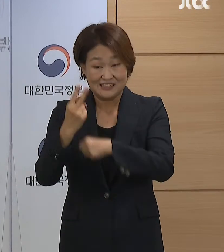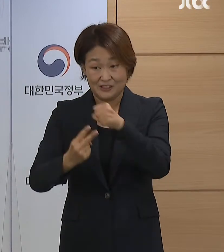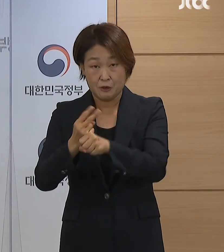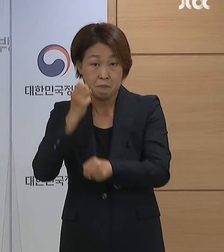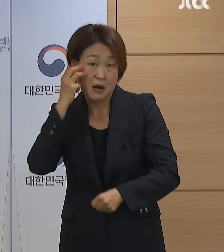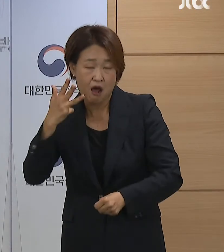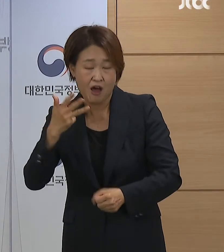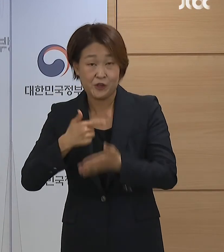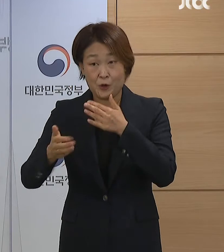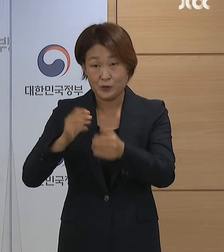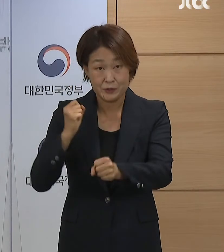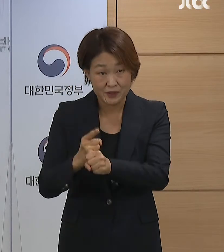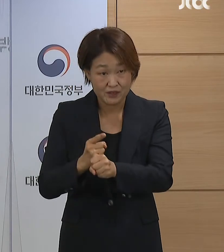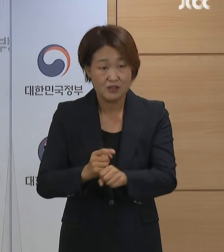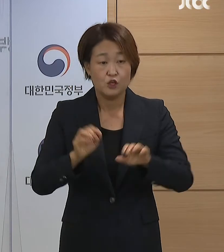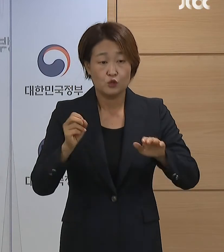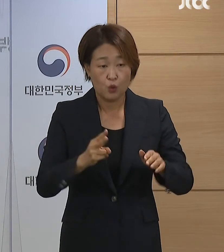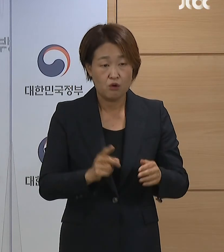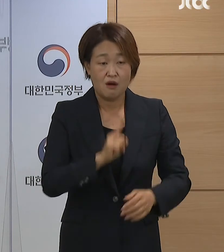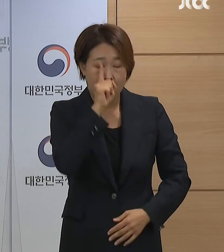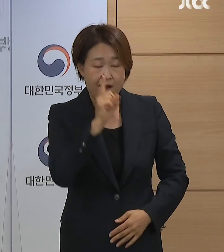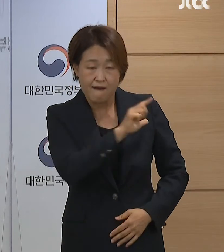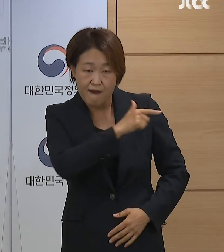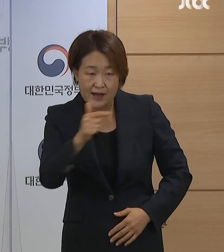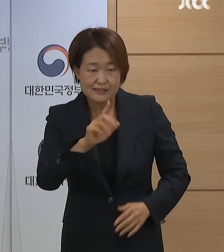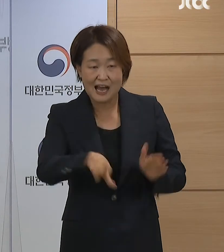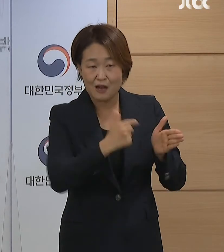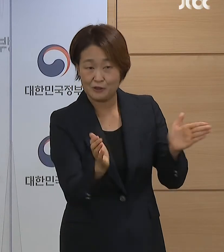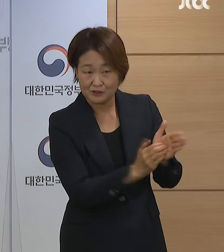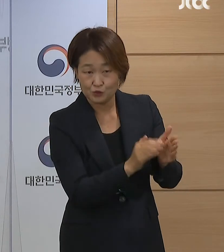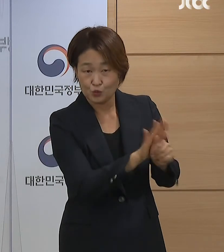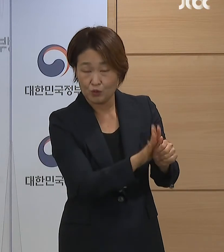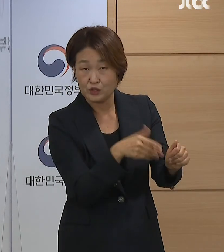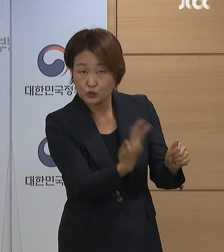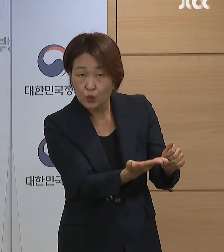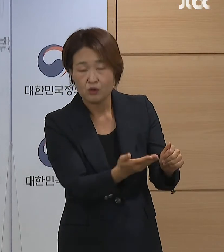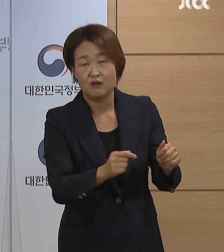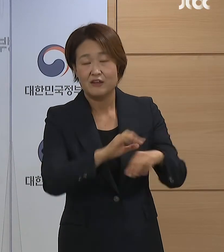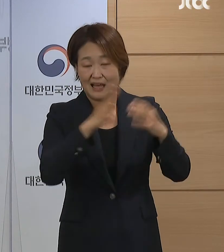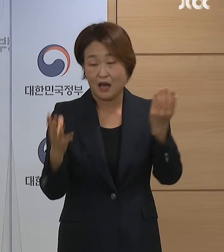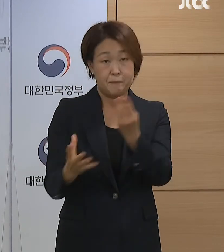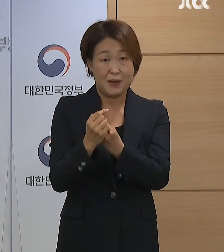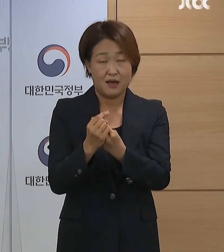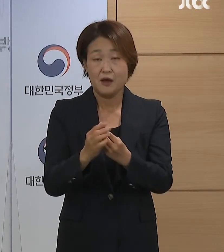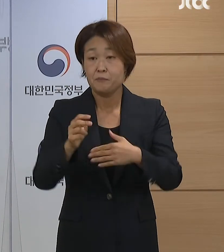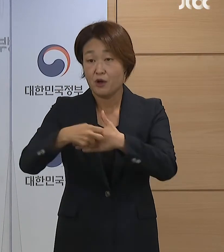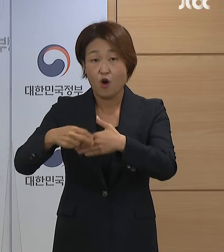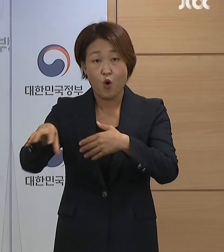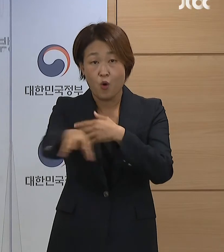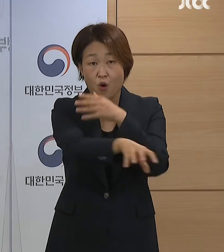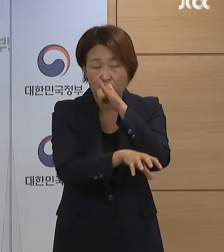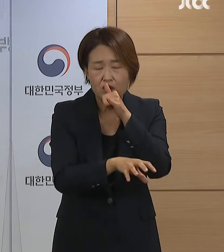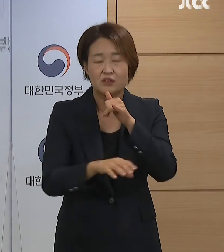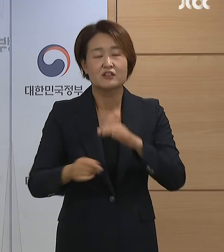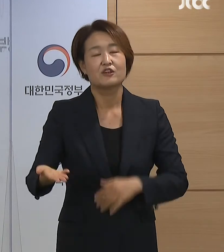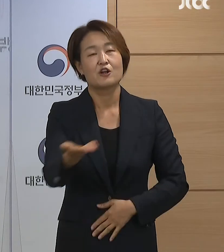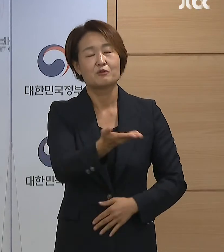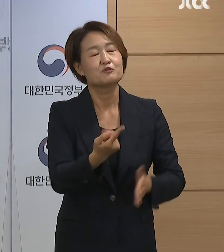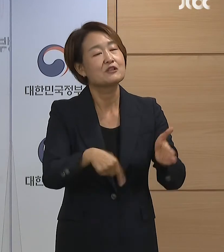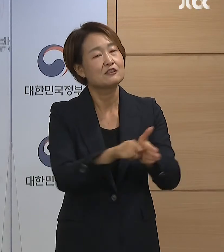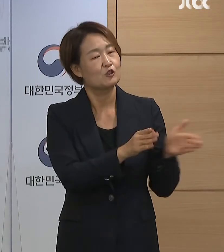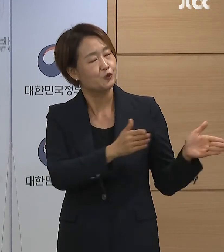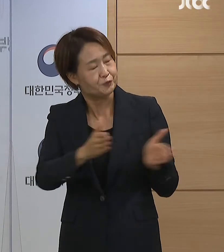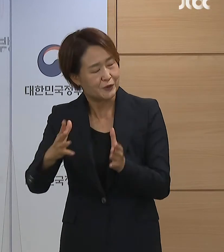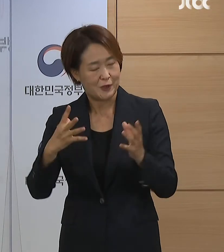원수도 진료기관, 또 백신 치료제 등을 철저히 준비해서 앞으로 아무 문제없도록 여러분께서 하도록 준비를